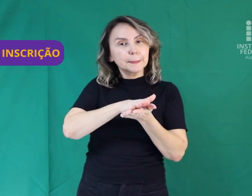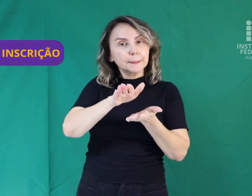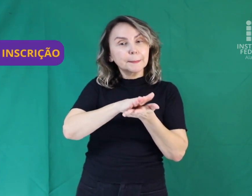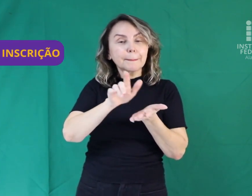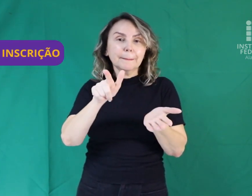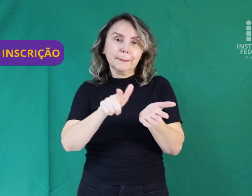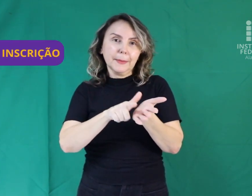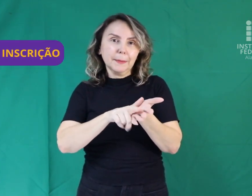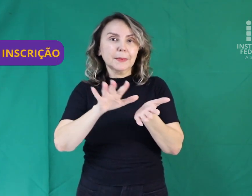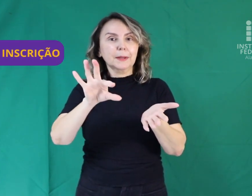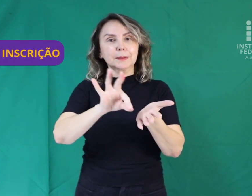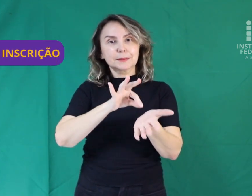no cartão de inscrição.